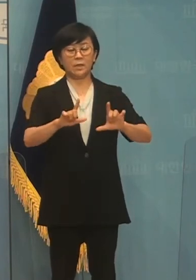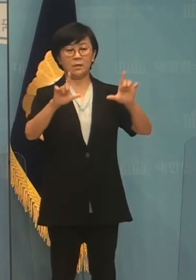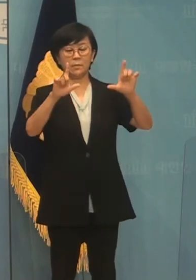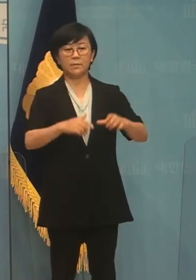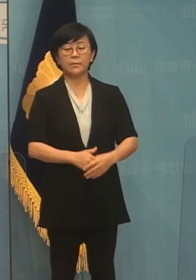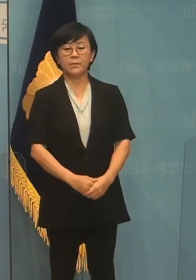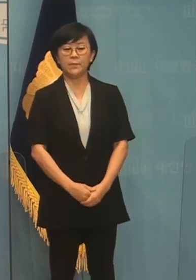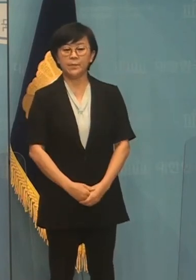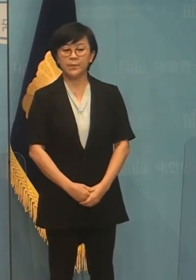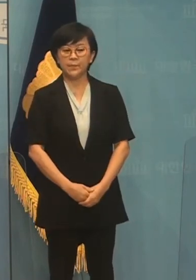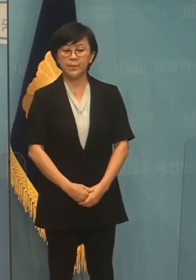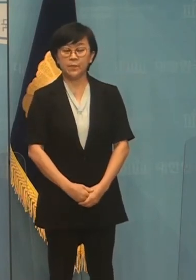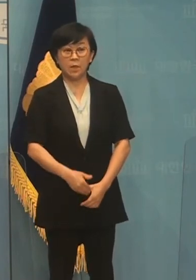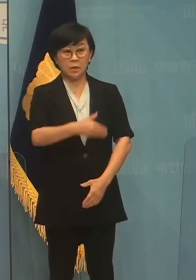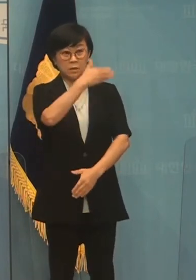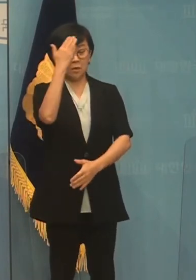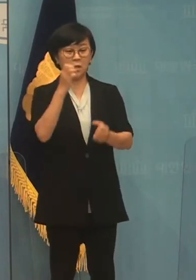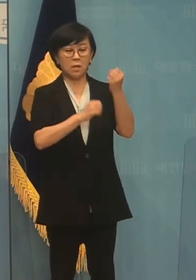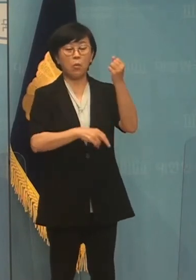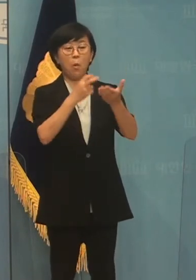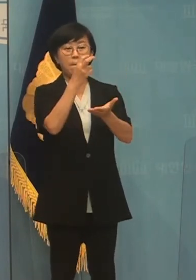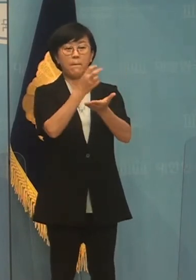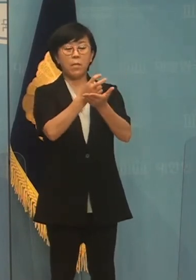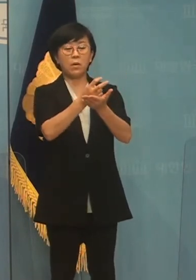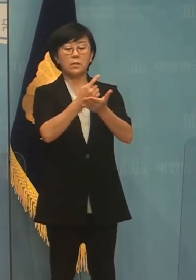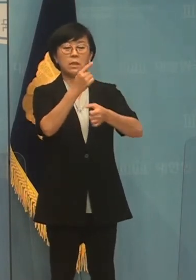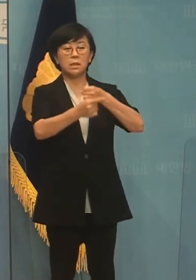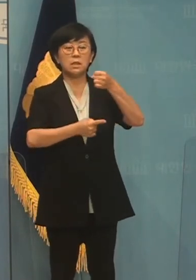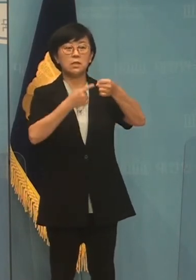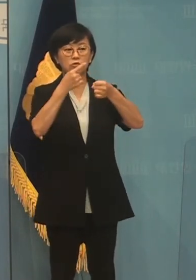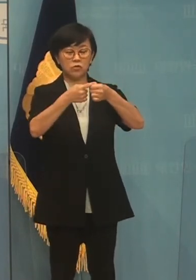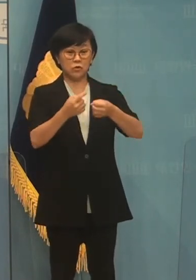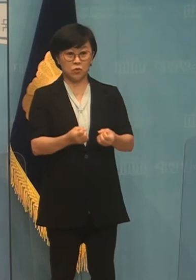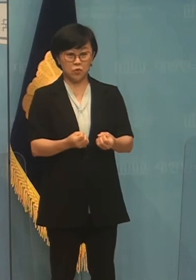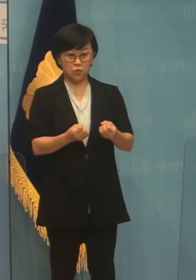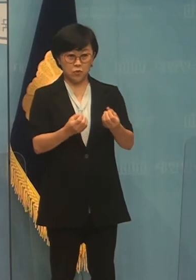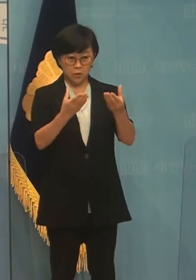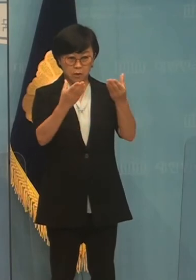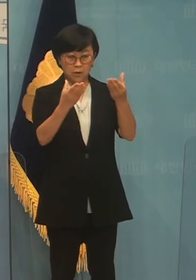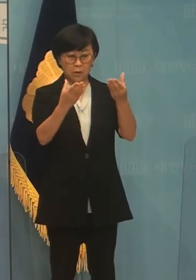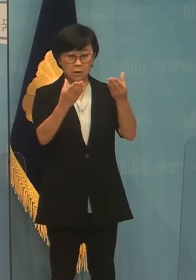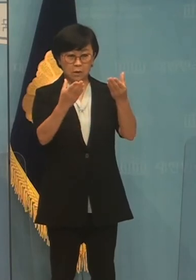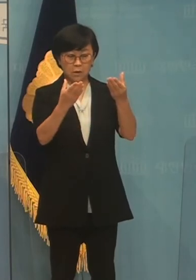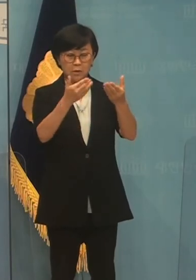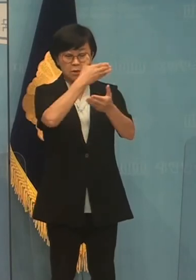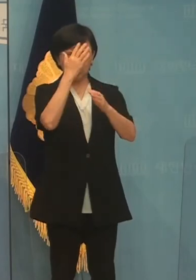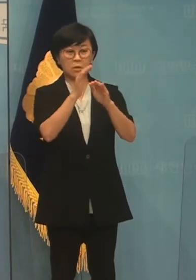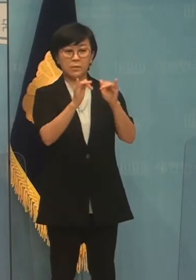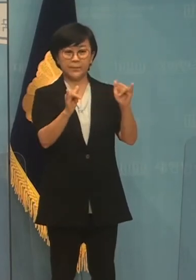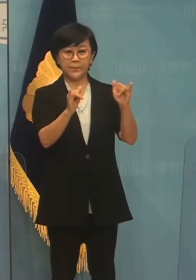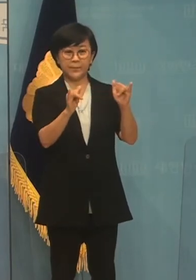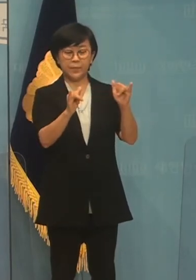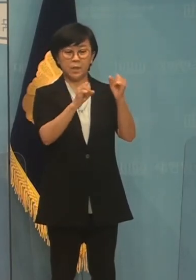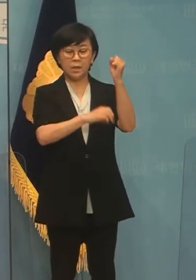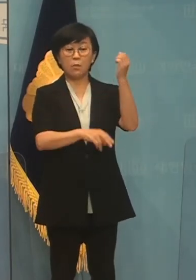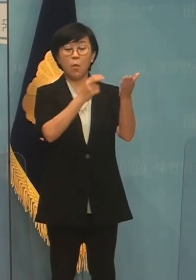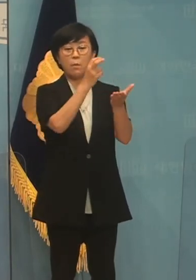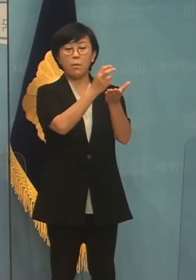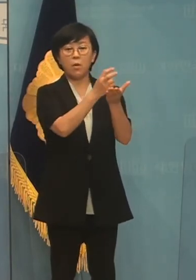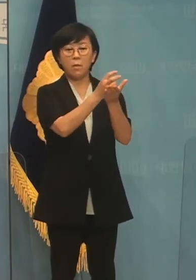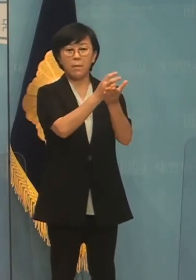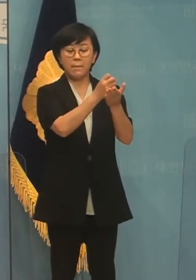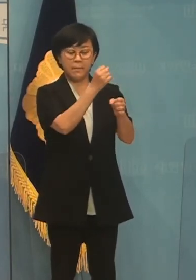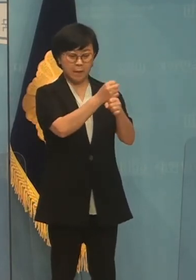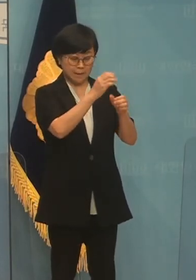입니다 청년기본법 시행일 2년을 축하하며 그간에 청년들께서 기본법 개정에